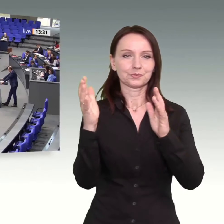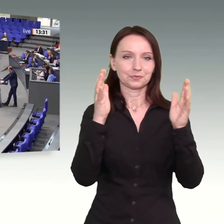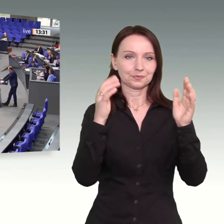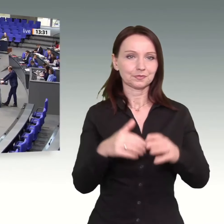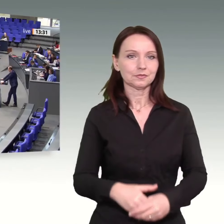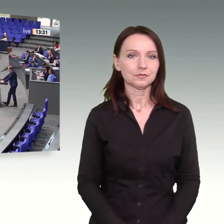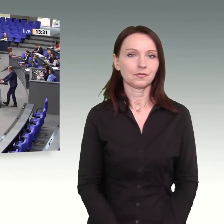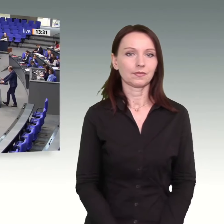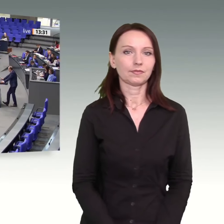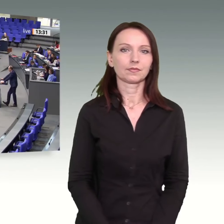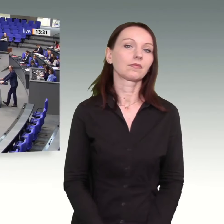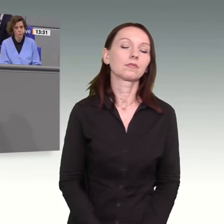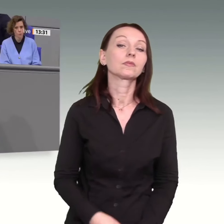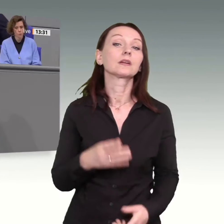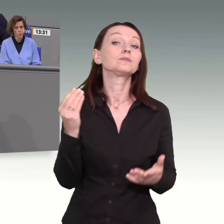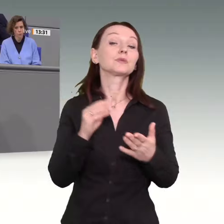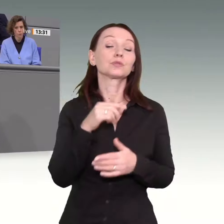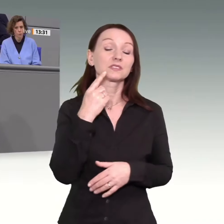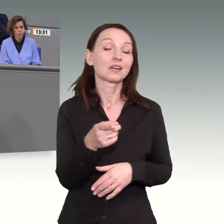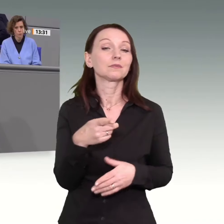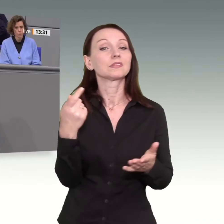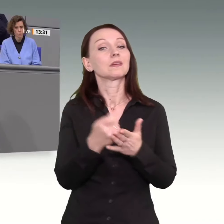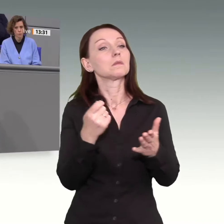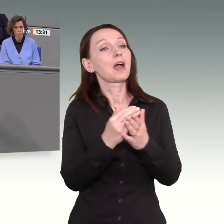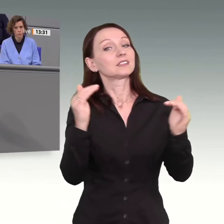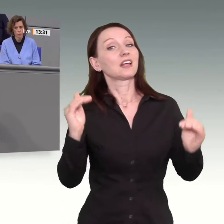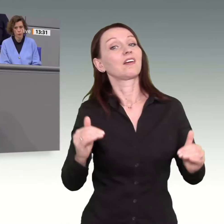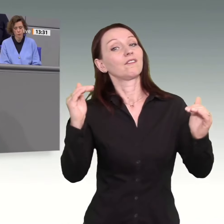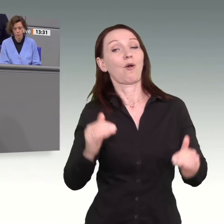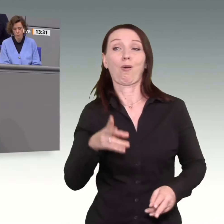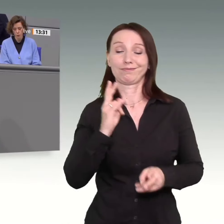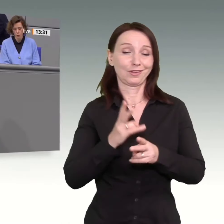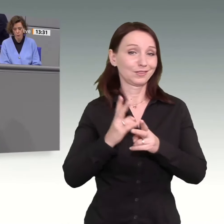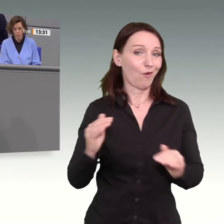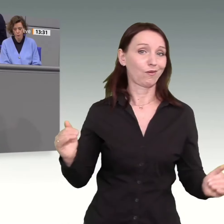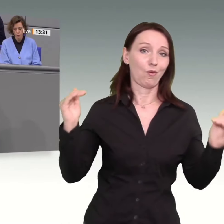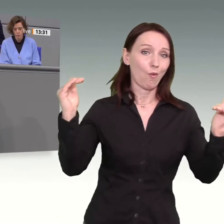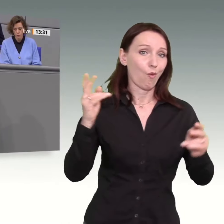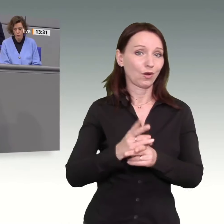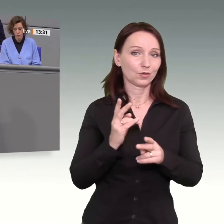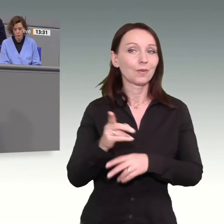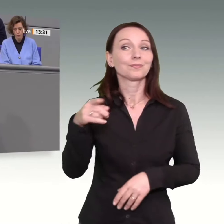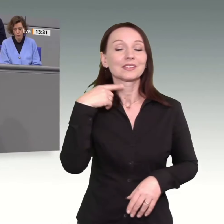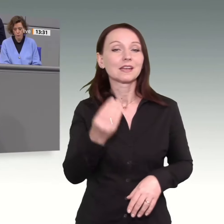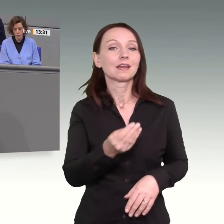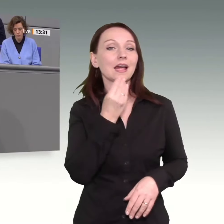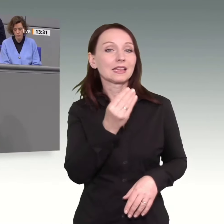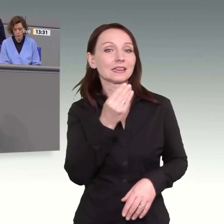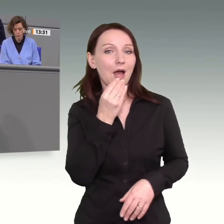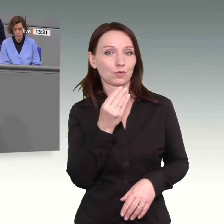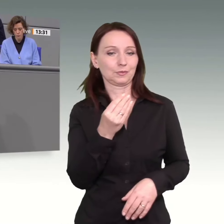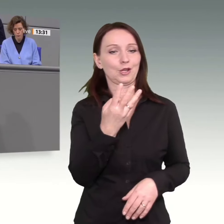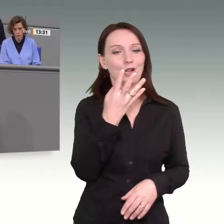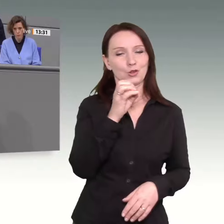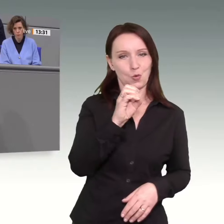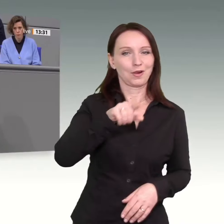Zudem, das allgemeine Preisniveau ist immer noch hoch. Sie haben von 0,9 Prozent Inflation bei den Nahrungsmitteln gesprochen. Aber gehen